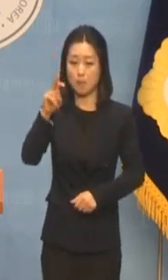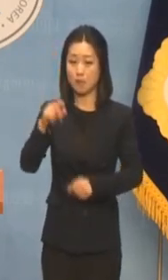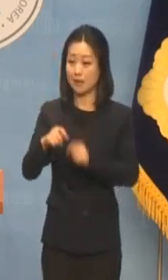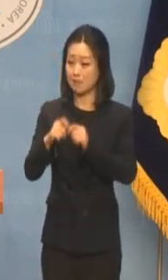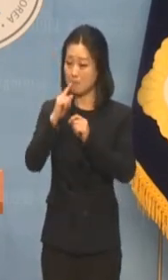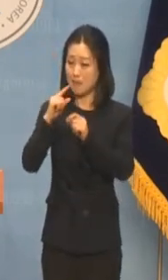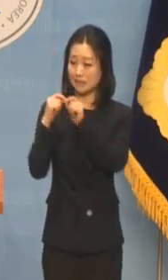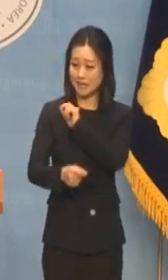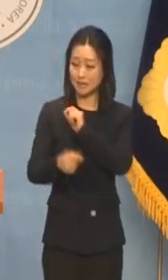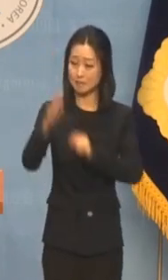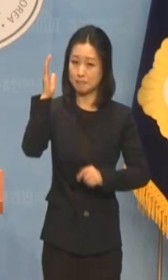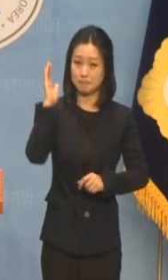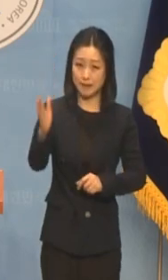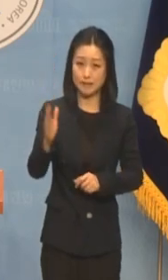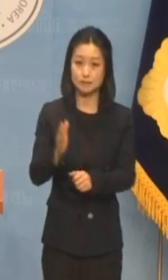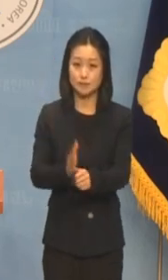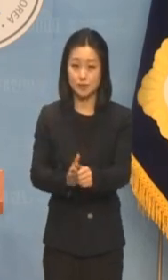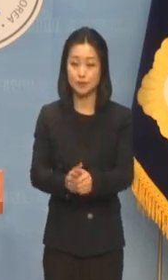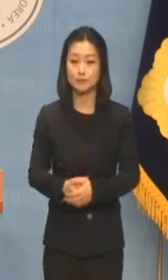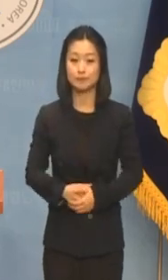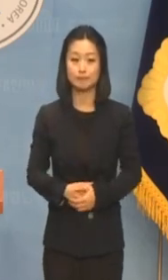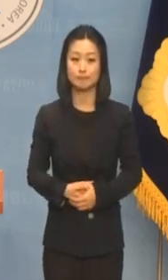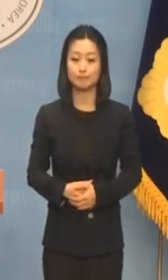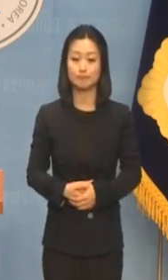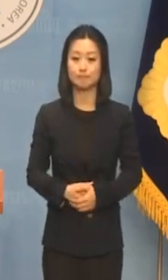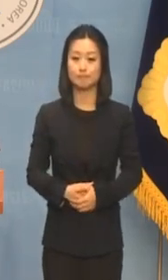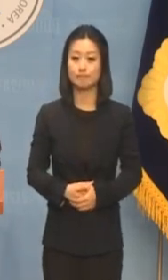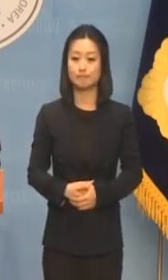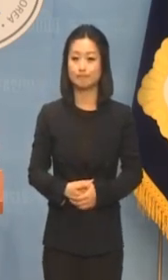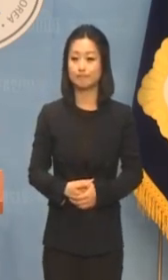멈추기 바랍니다. 이상입니다.